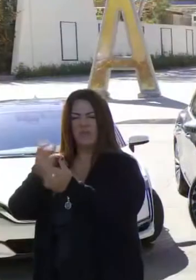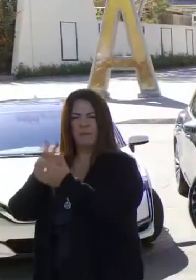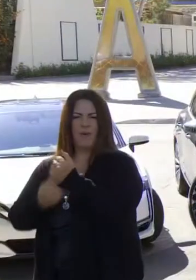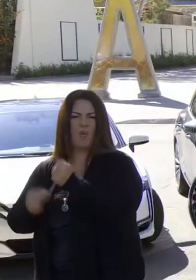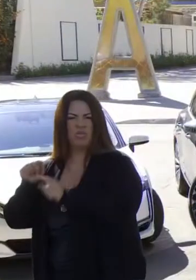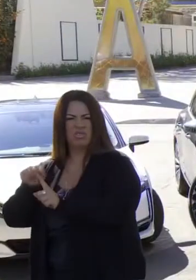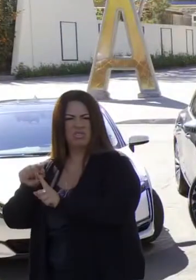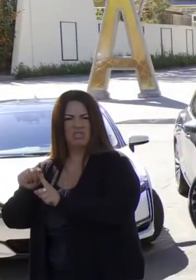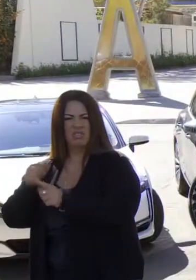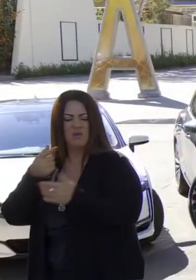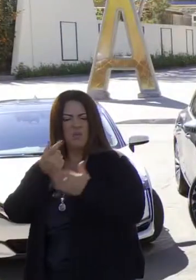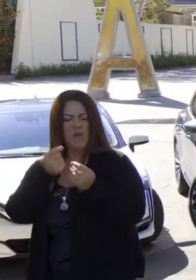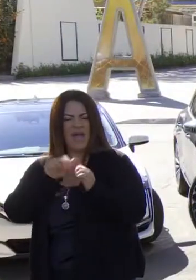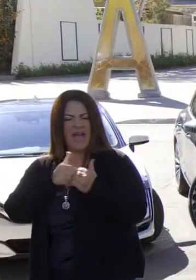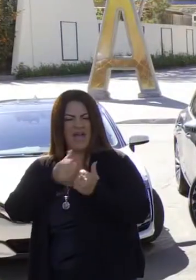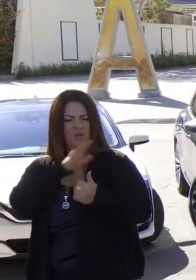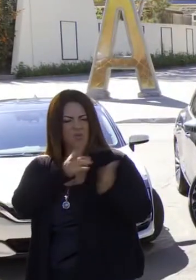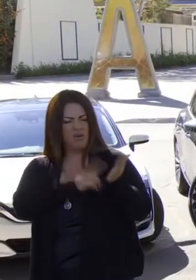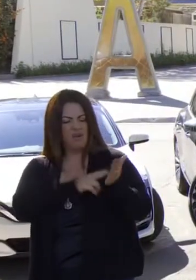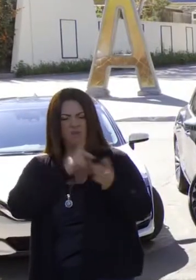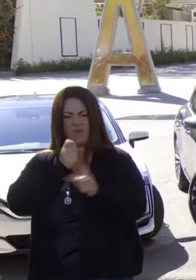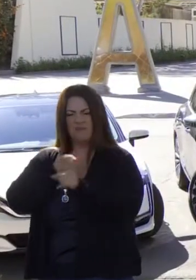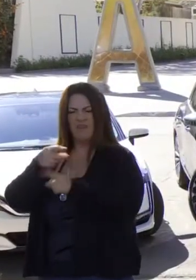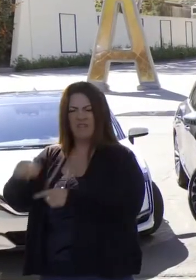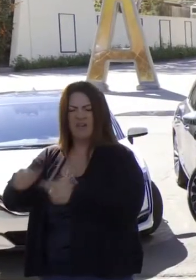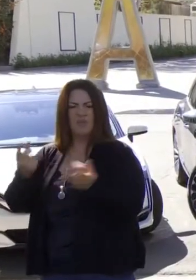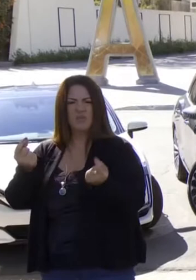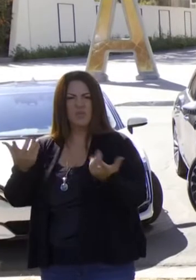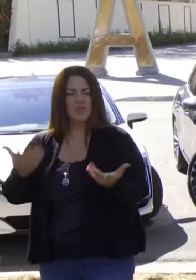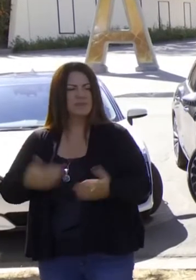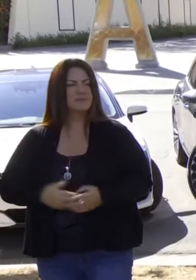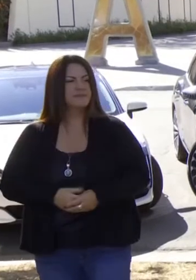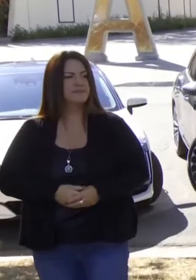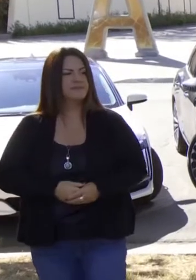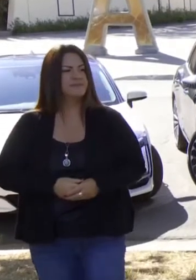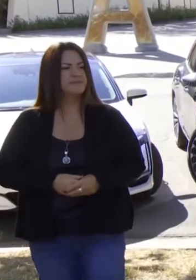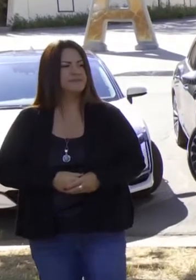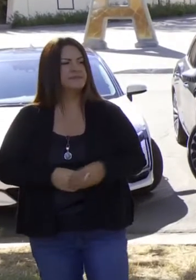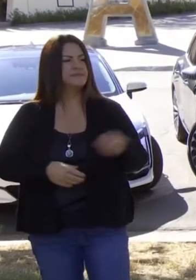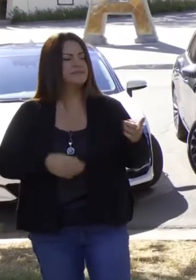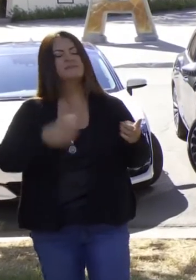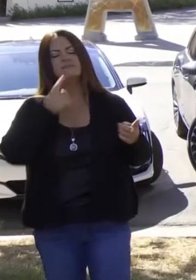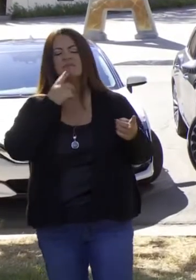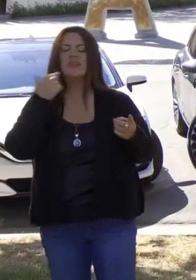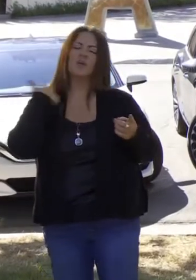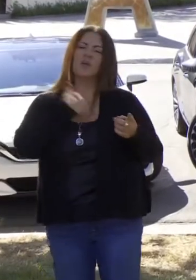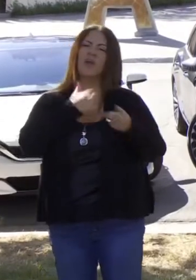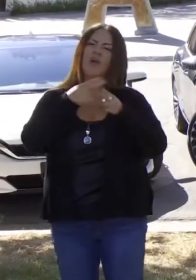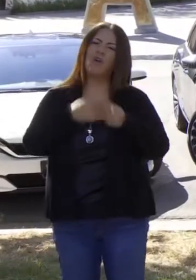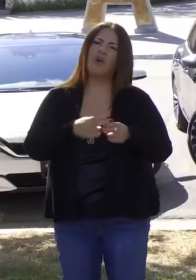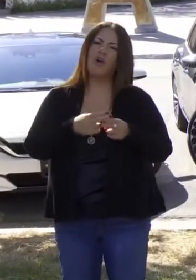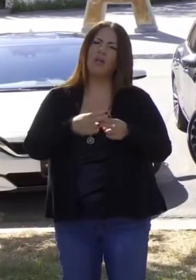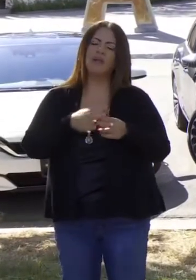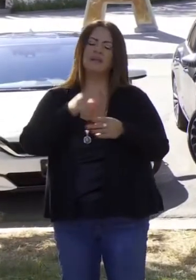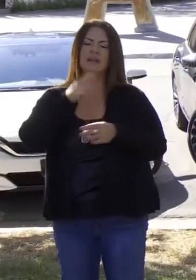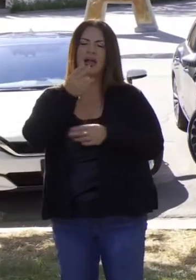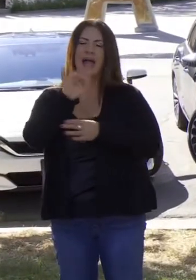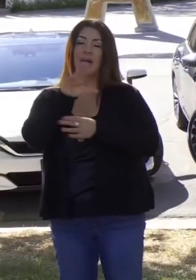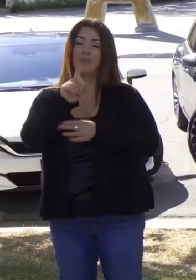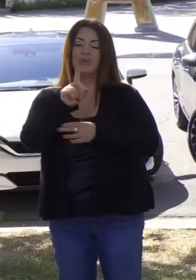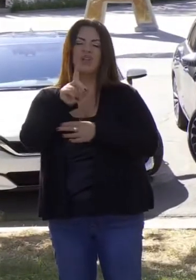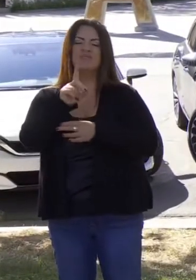permitirá todavía? Permitiré que Mary responda a esa pregunta. Mire, estamos haciendo una transición,